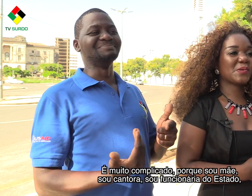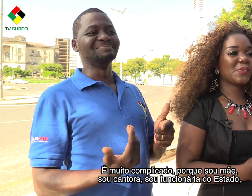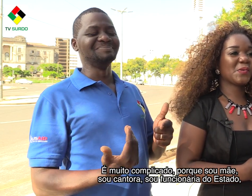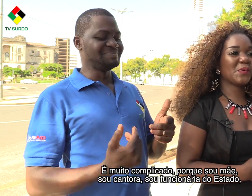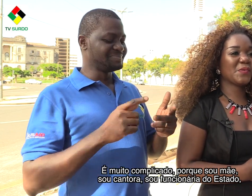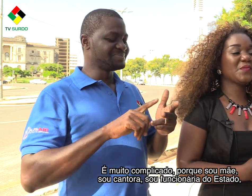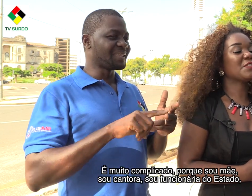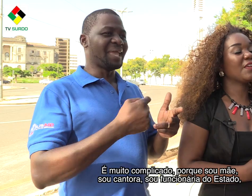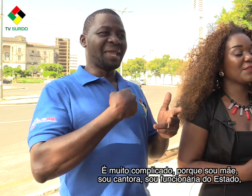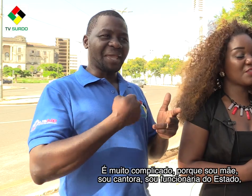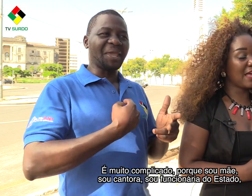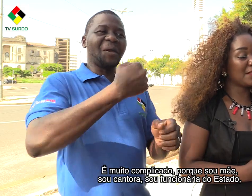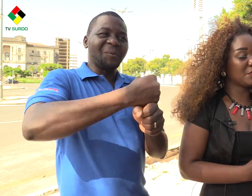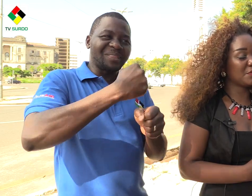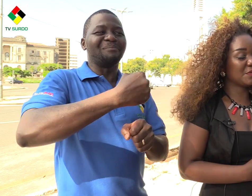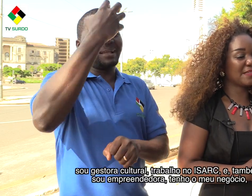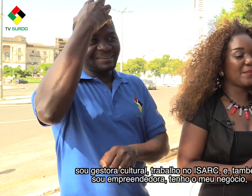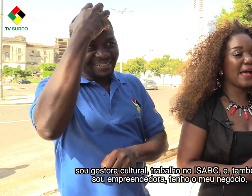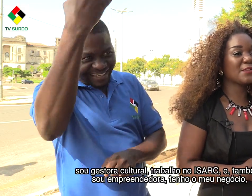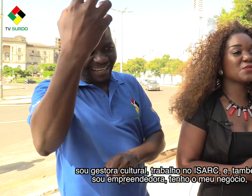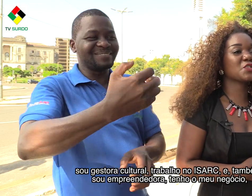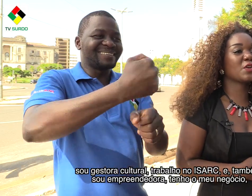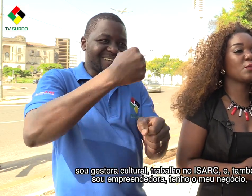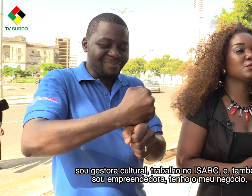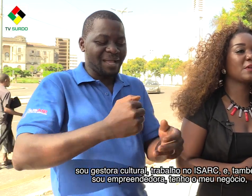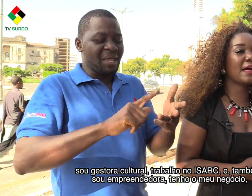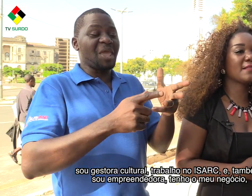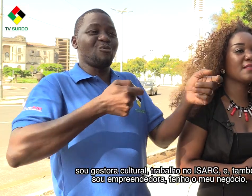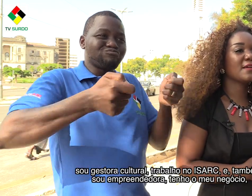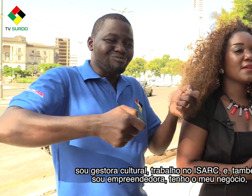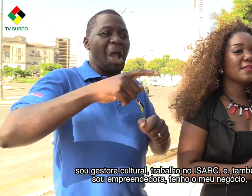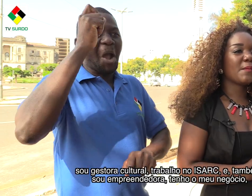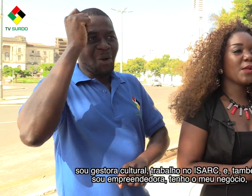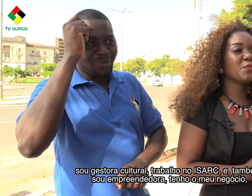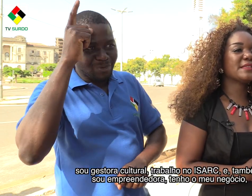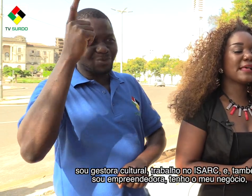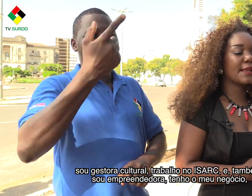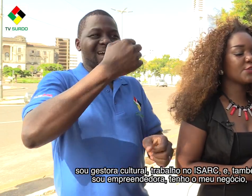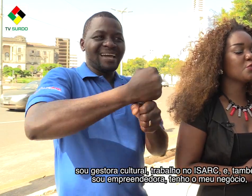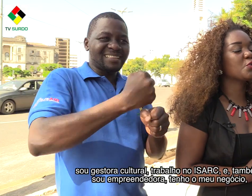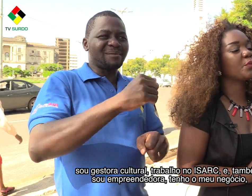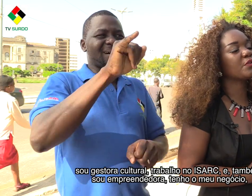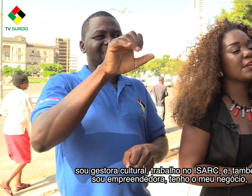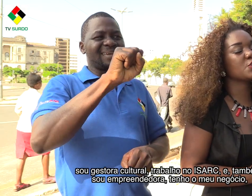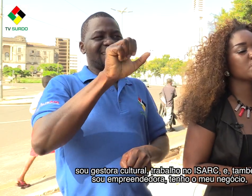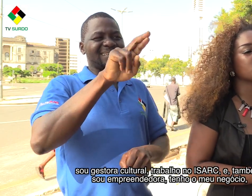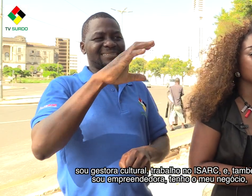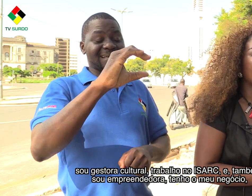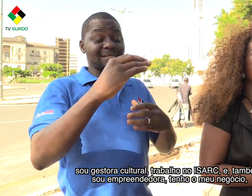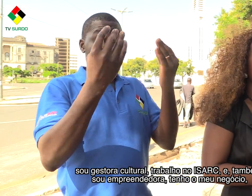sou funcionária do Estado, trabalho, sou gestora cultural, trabalho no ISARC, Estudo Superior de Articultura e